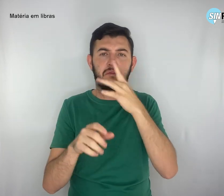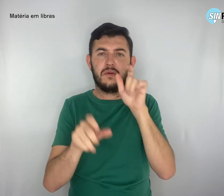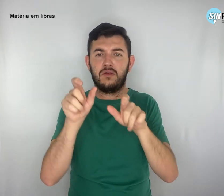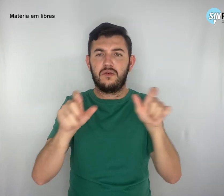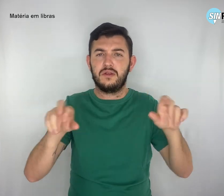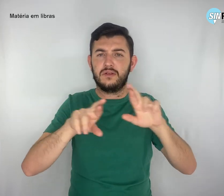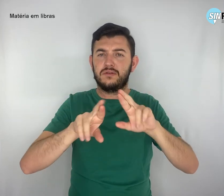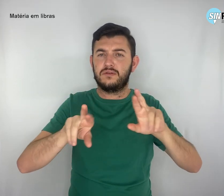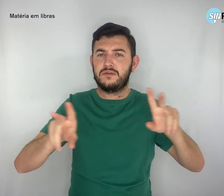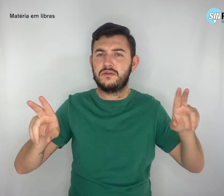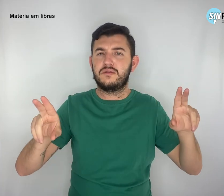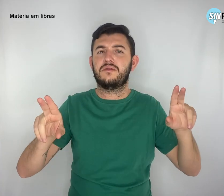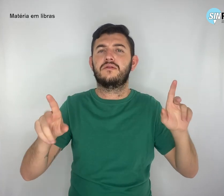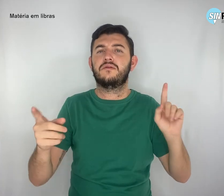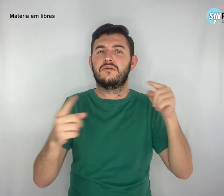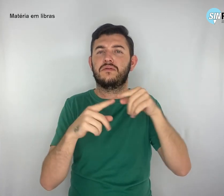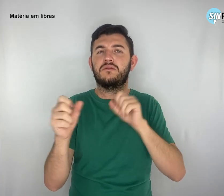fortalecer a democracia.